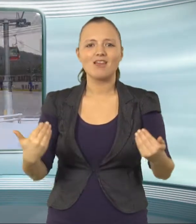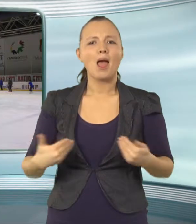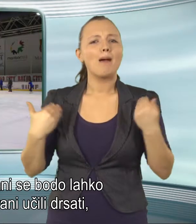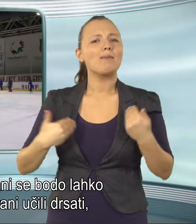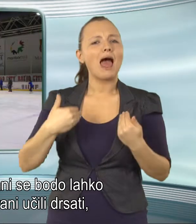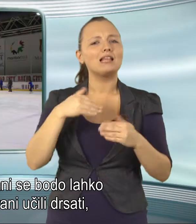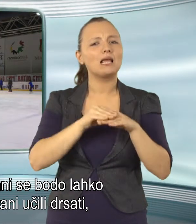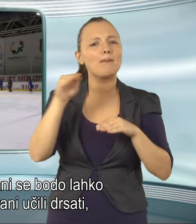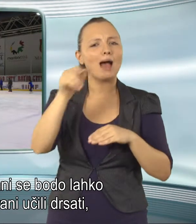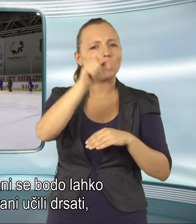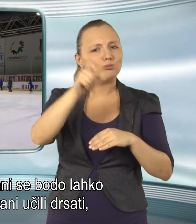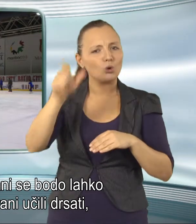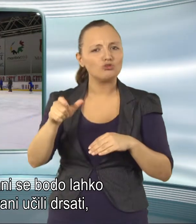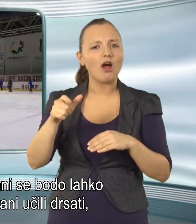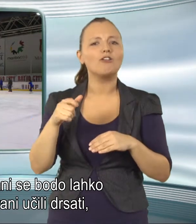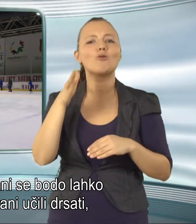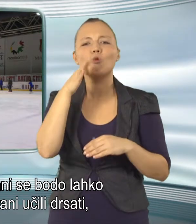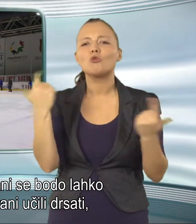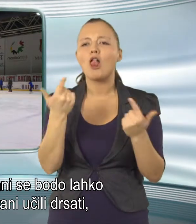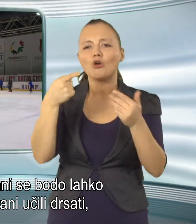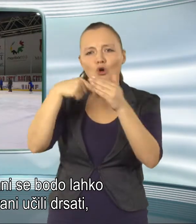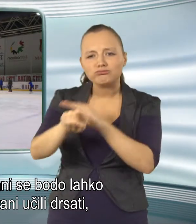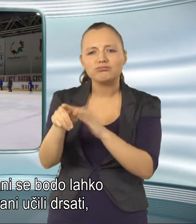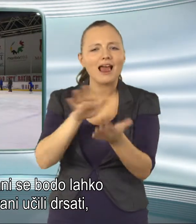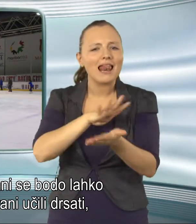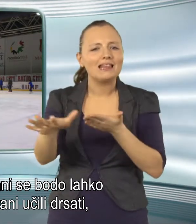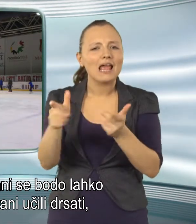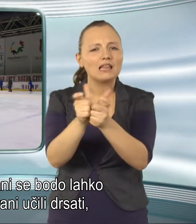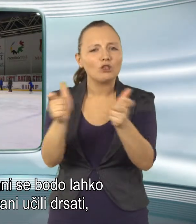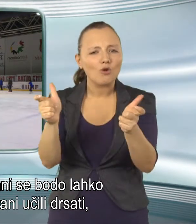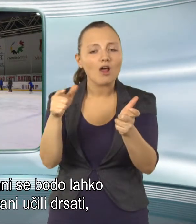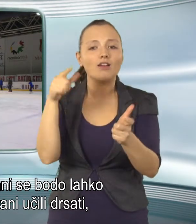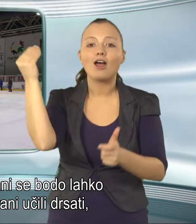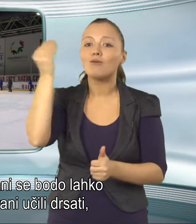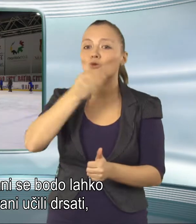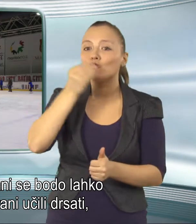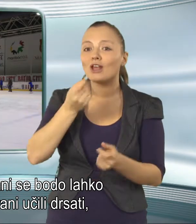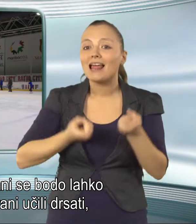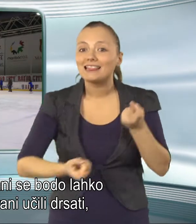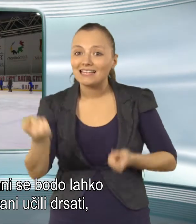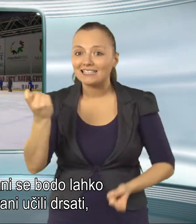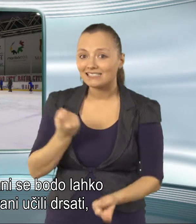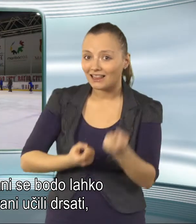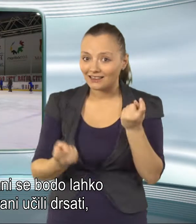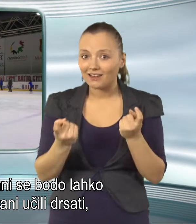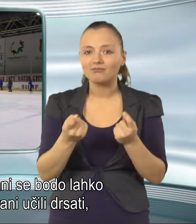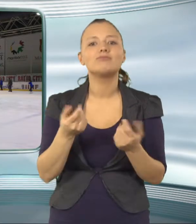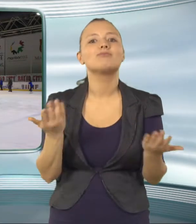Mladi Mariborčani se bodo lahko v ledeni dvorani učili drsati in sicer vsak dan od 8.30 do 10.